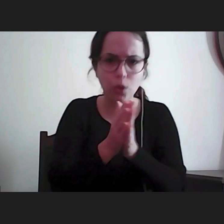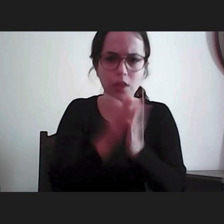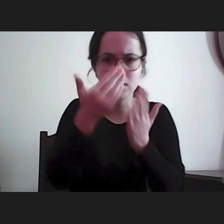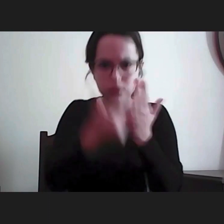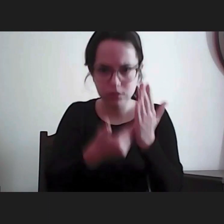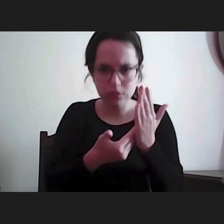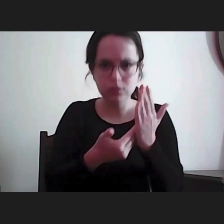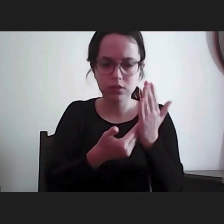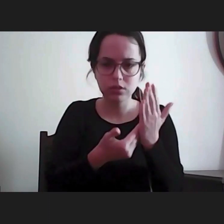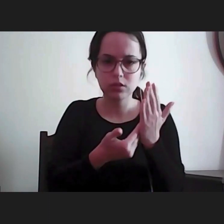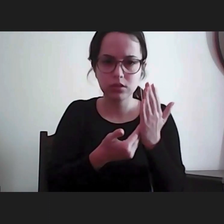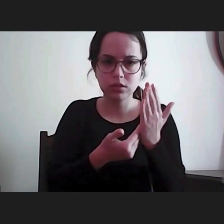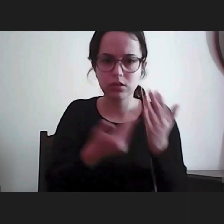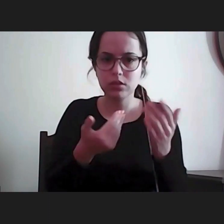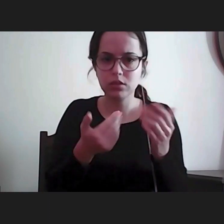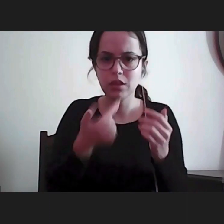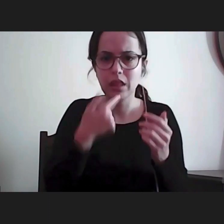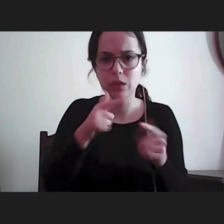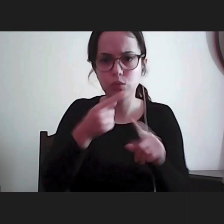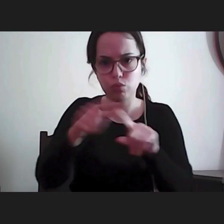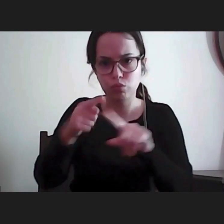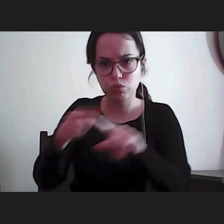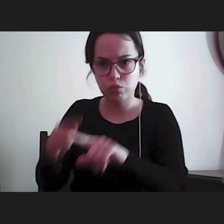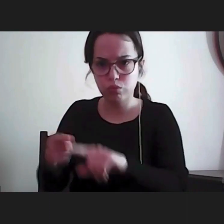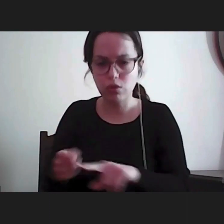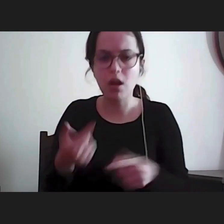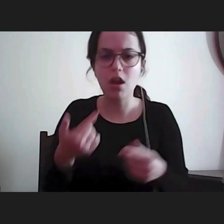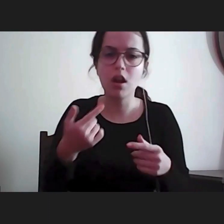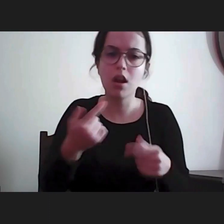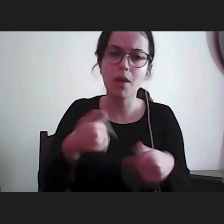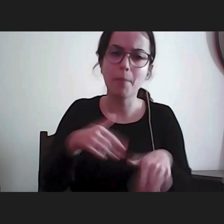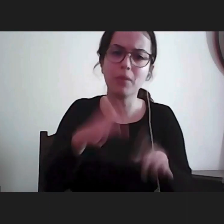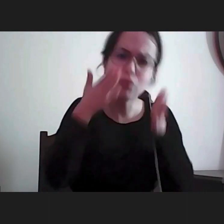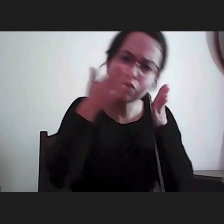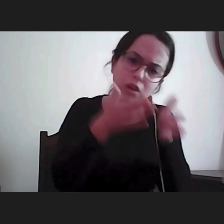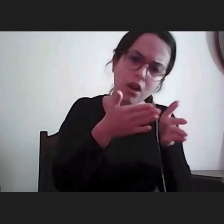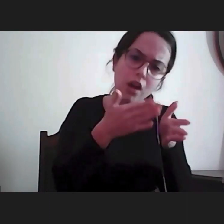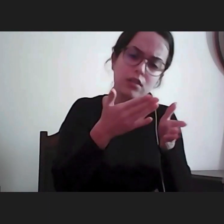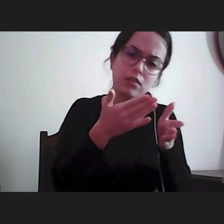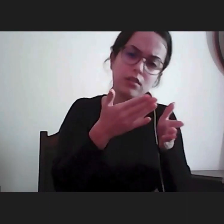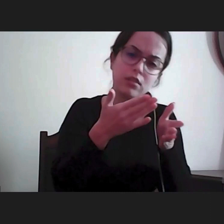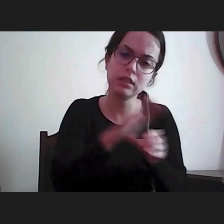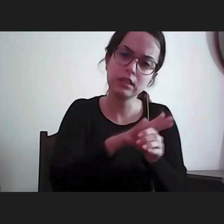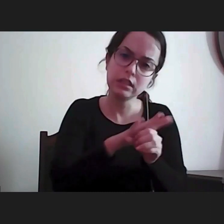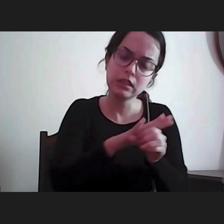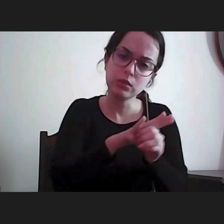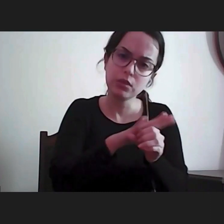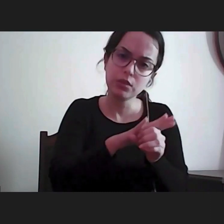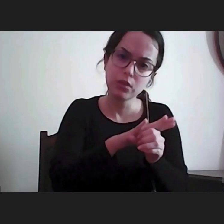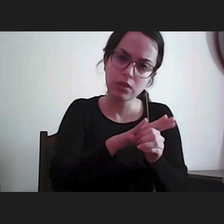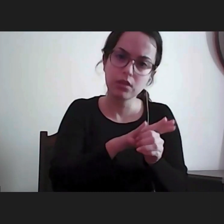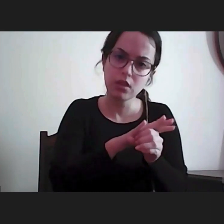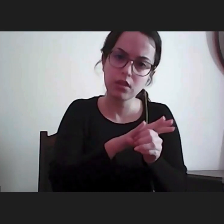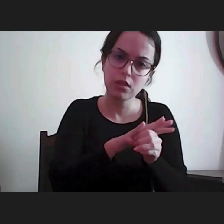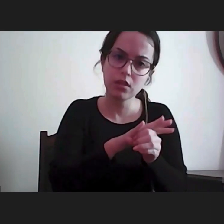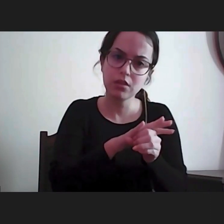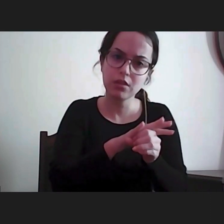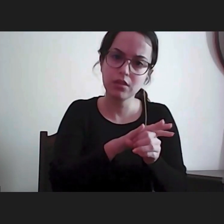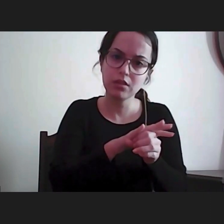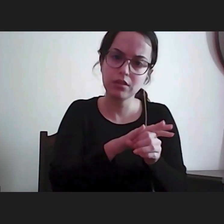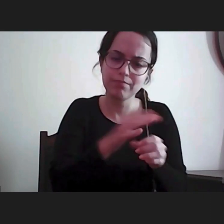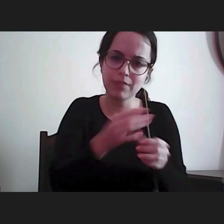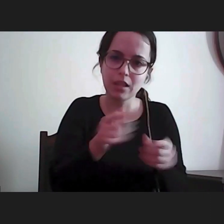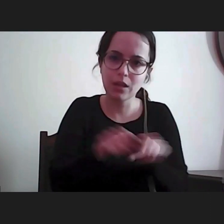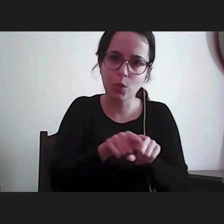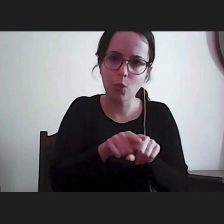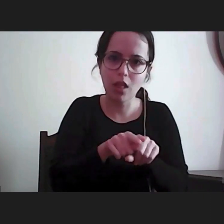esteja em muitas línguas, mas, portanto, concentrando-nos em situações realmente que podem ser situações mesmo de crise